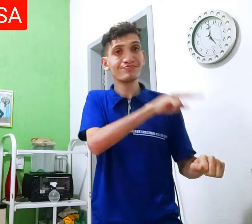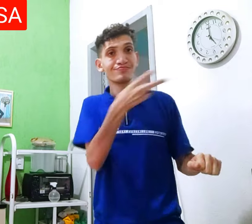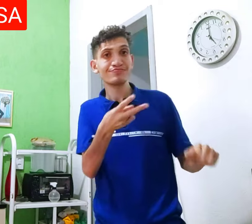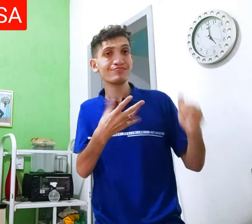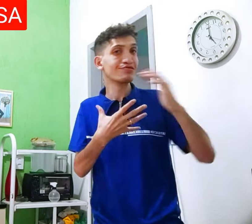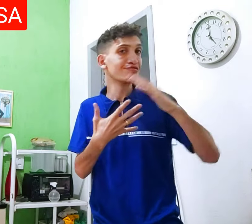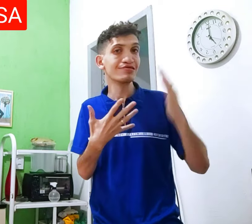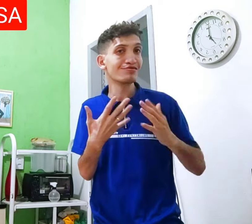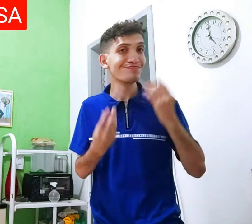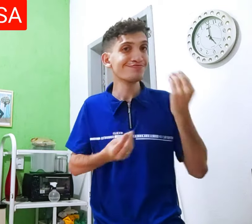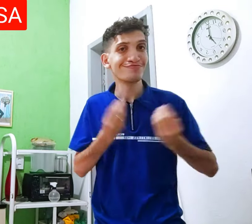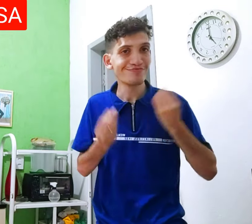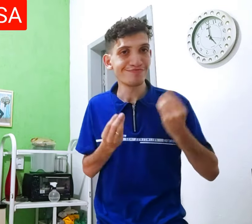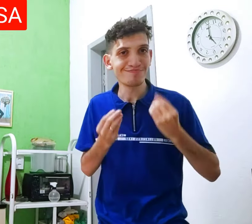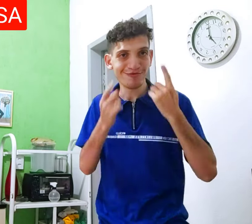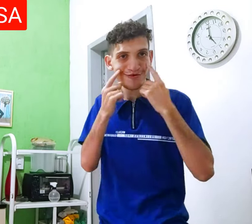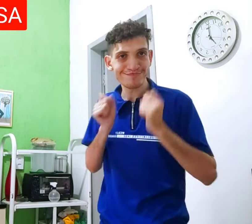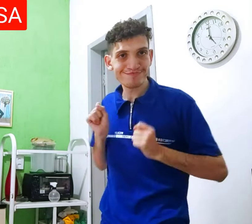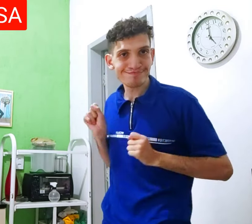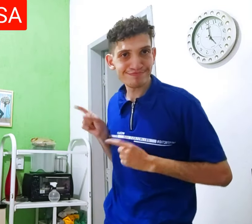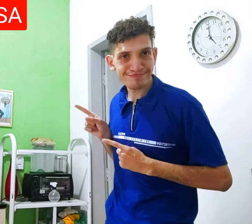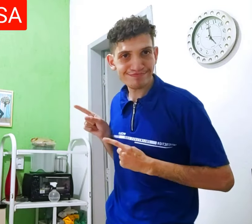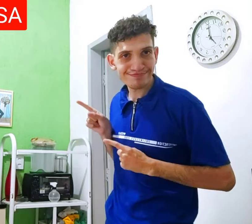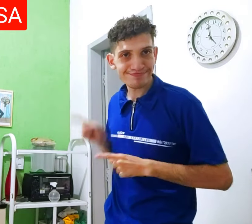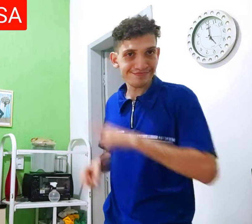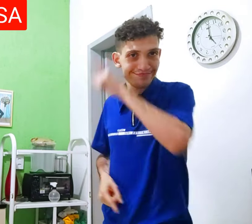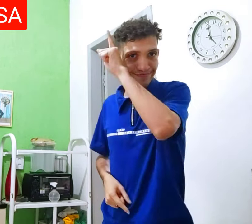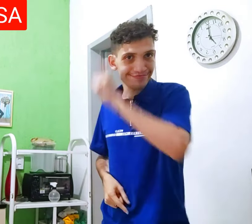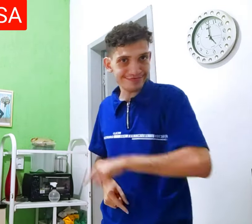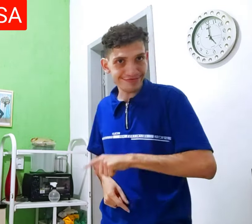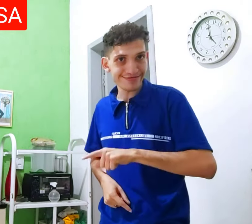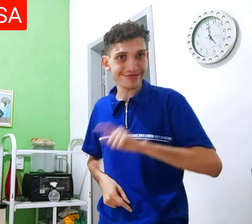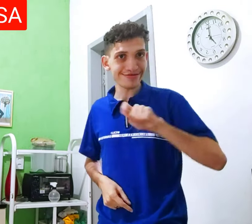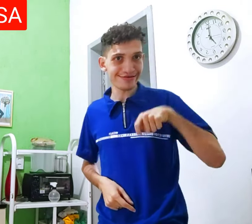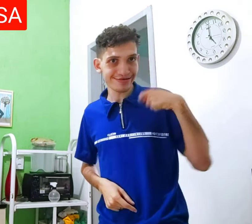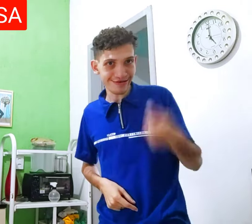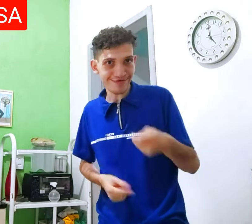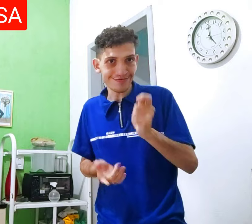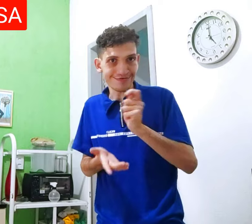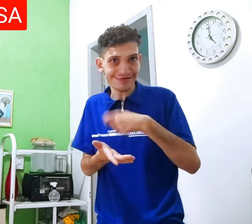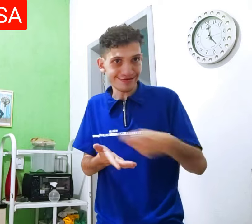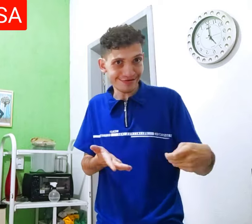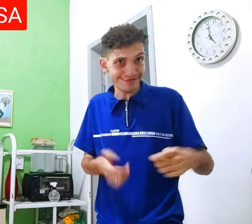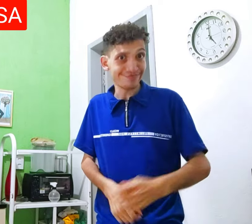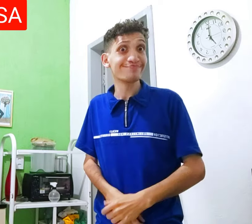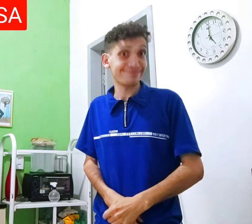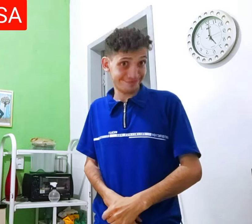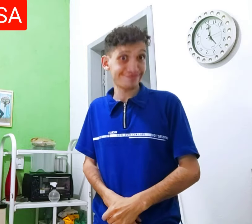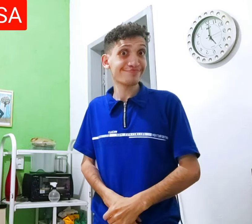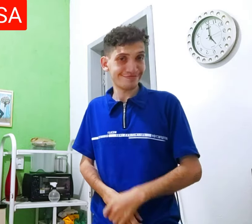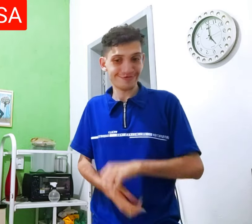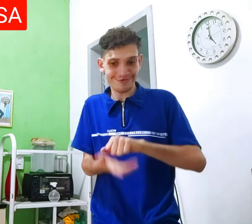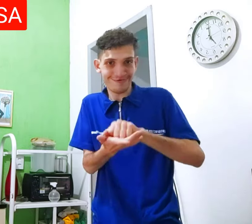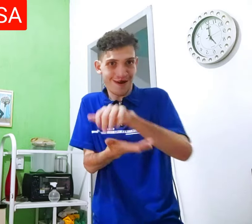Isso traduz pra Libras como? Olha aqui ao lado. Tudo isso é um sinal escrito, é